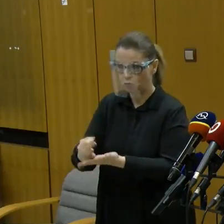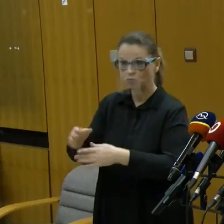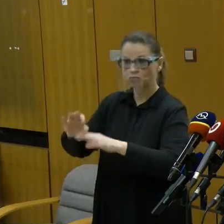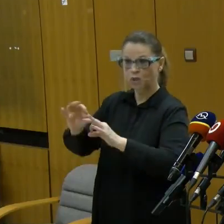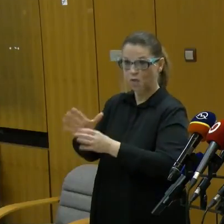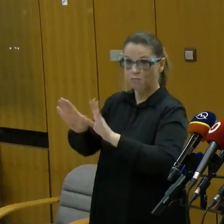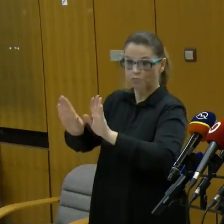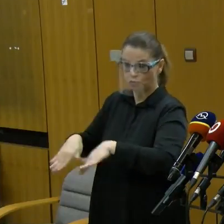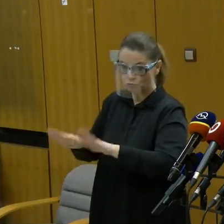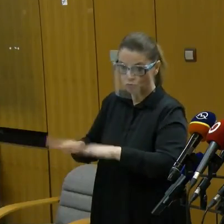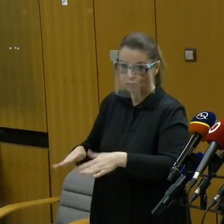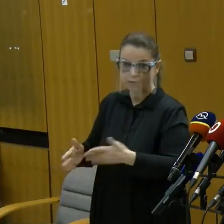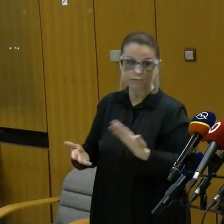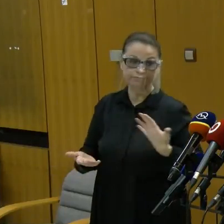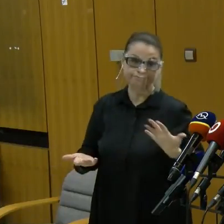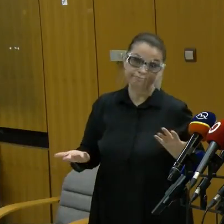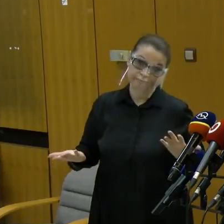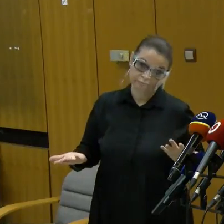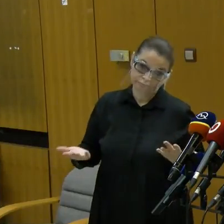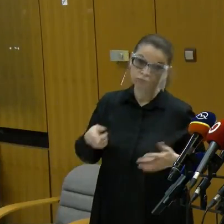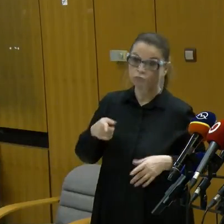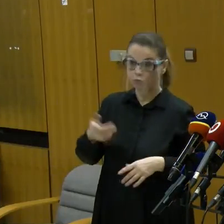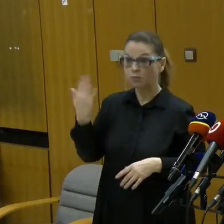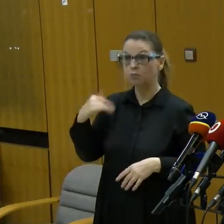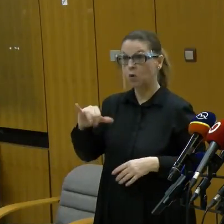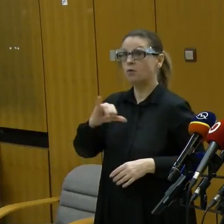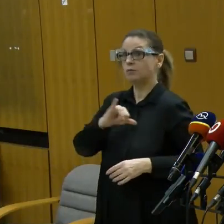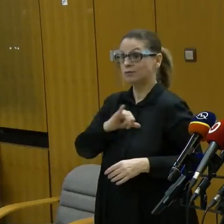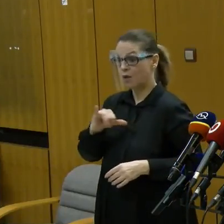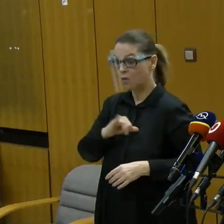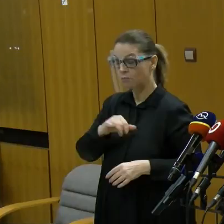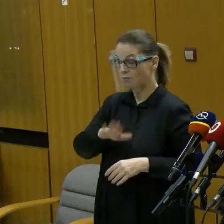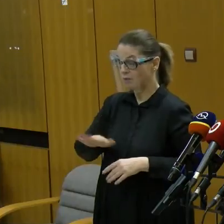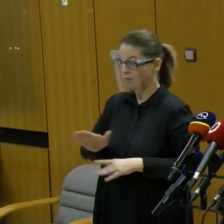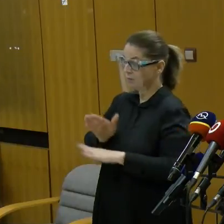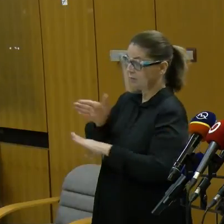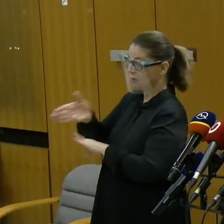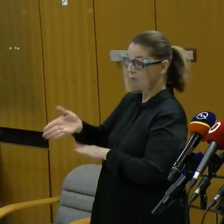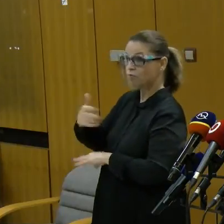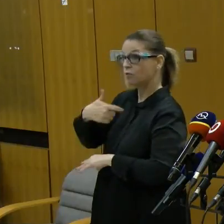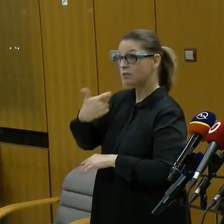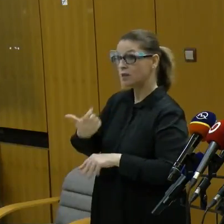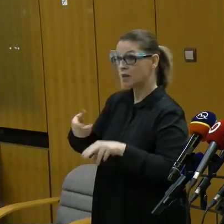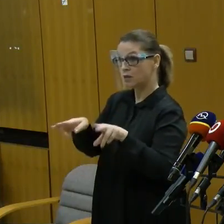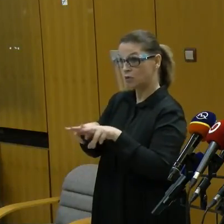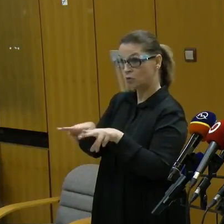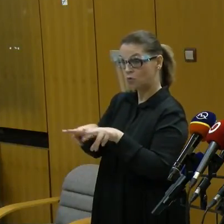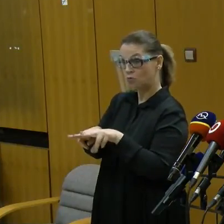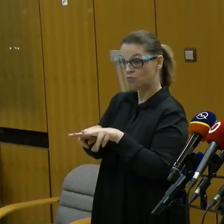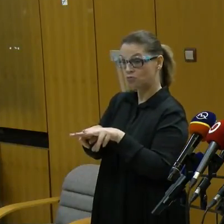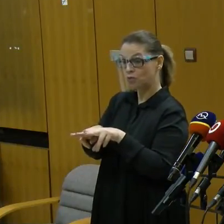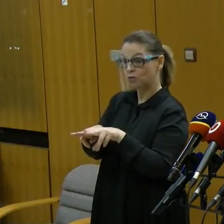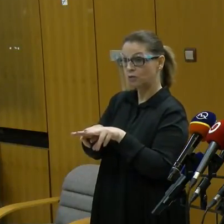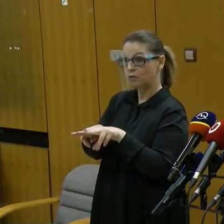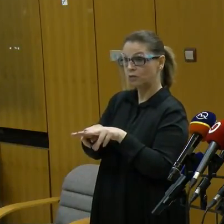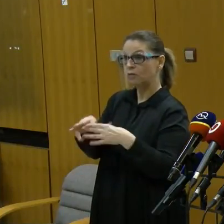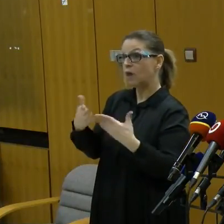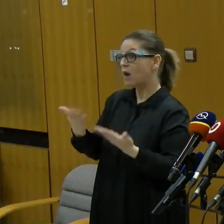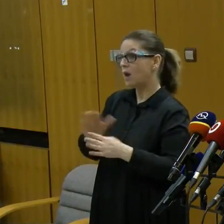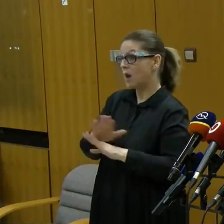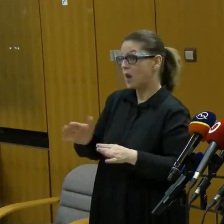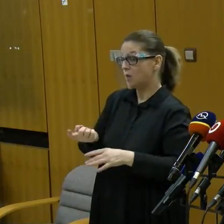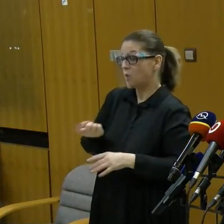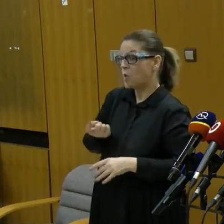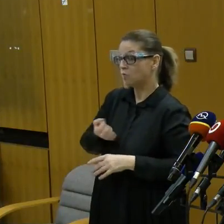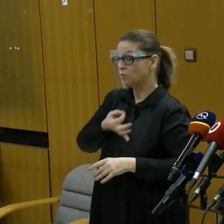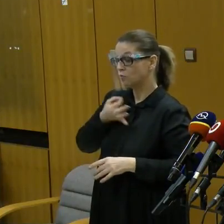No, to by bolo možno zaujímavé, pokiaľ deti idú navštíviť svojich starých rodičov a len od soboty v podstate by